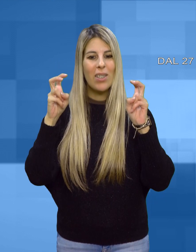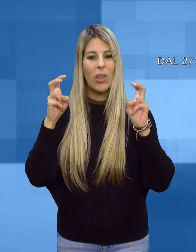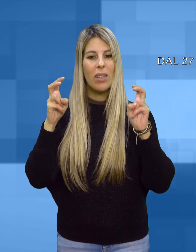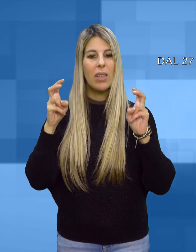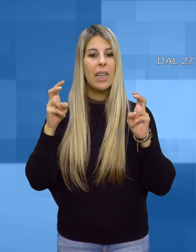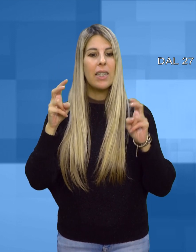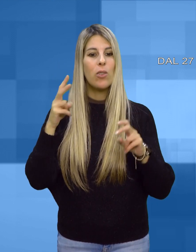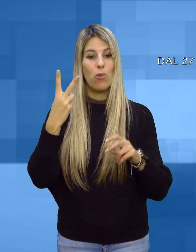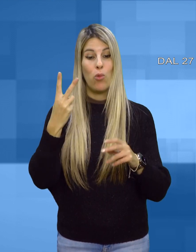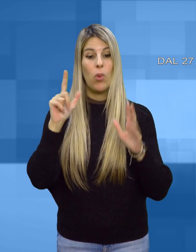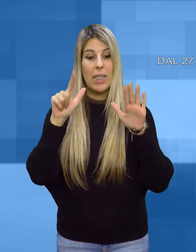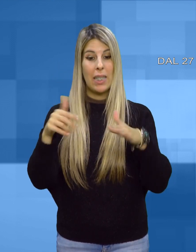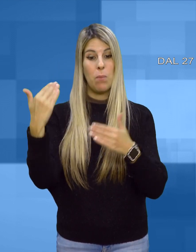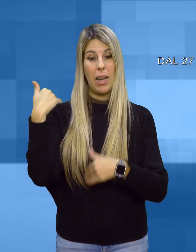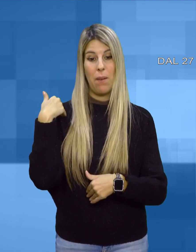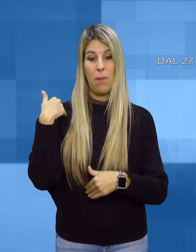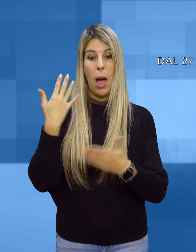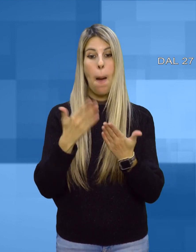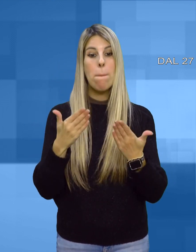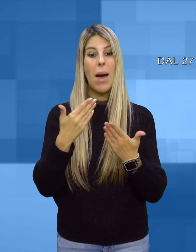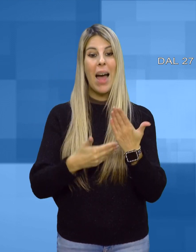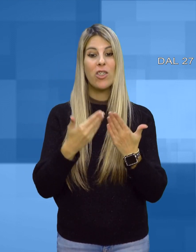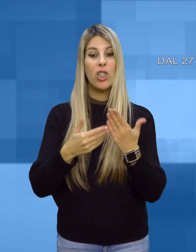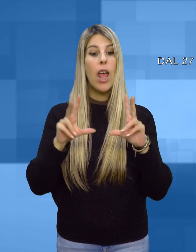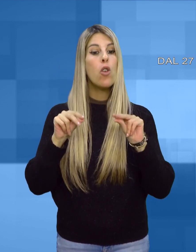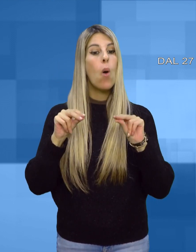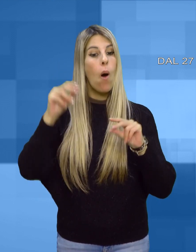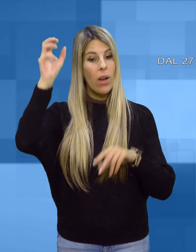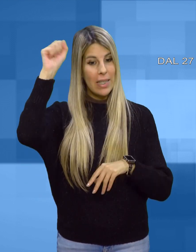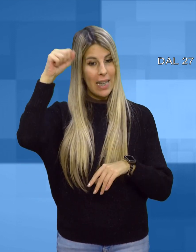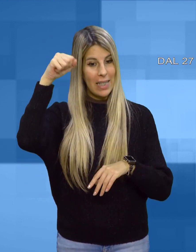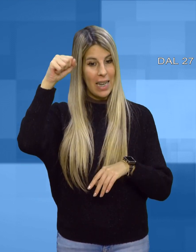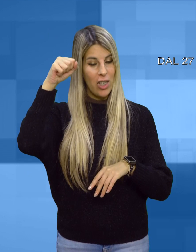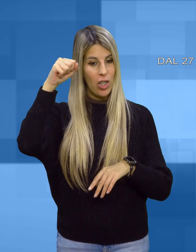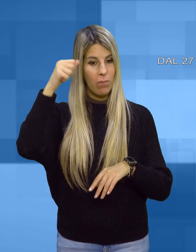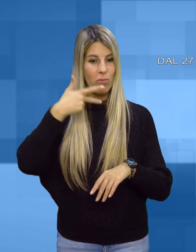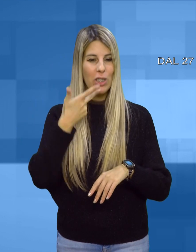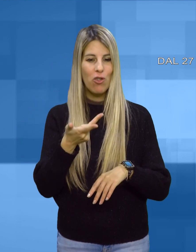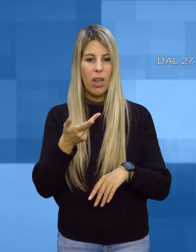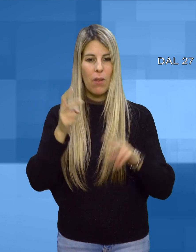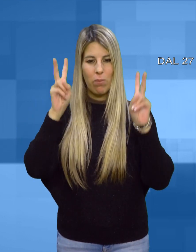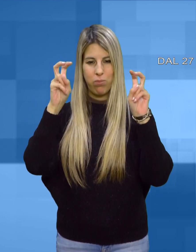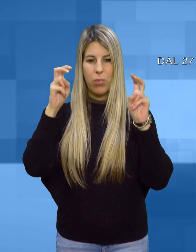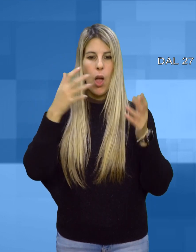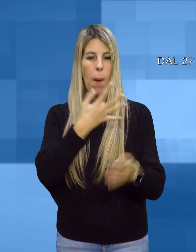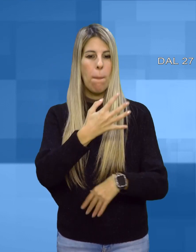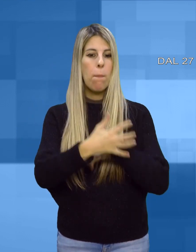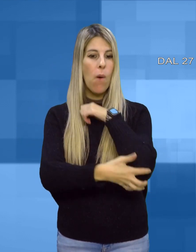nelle pagine della Nuova Sardegna Povertà per 113.000 famiglie sarde Nuclei